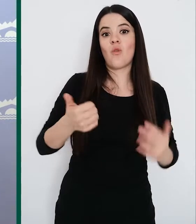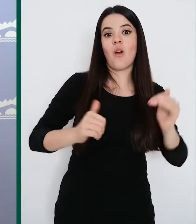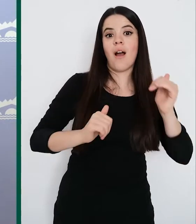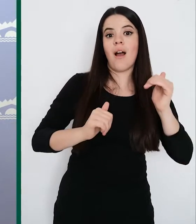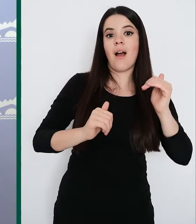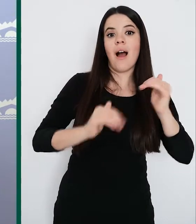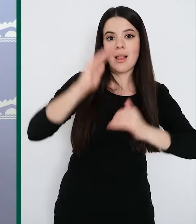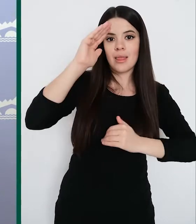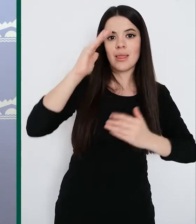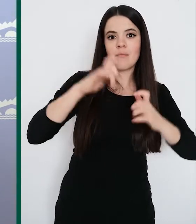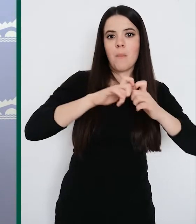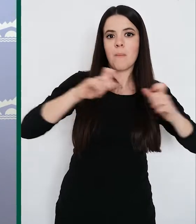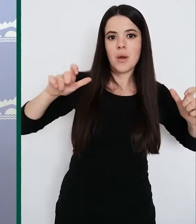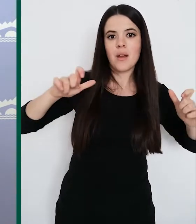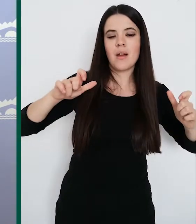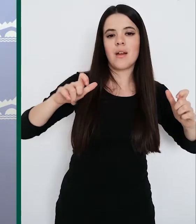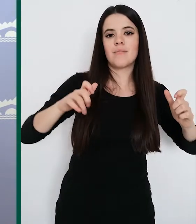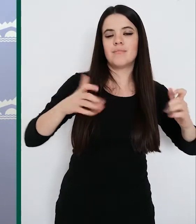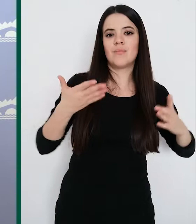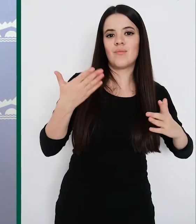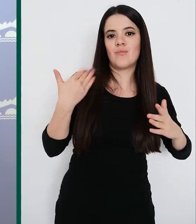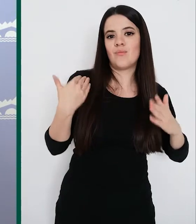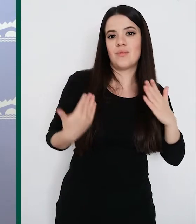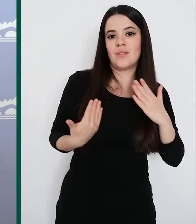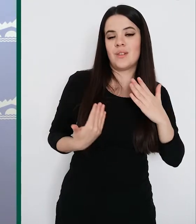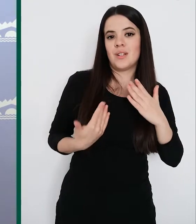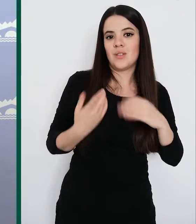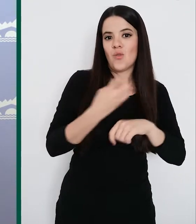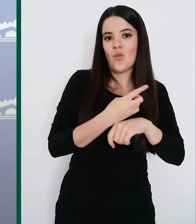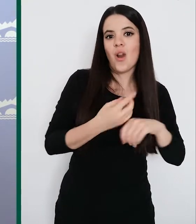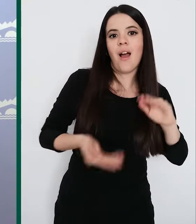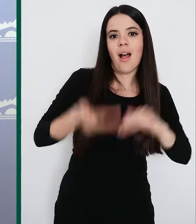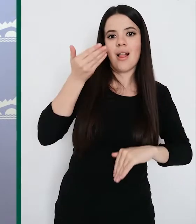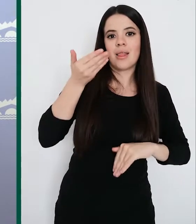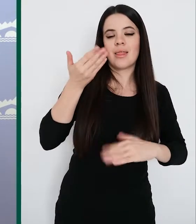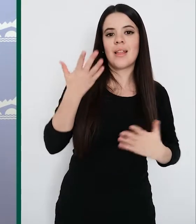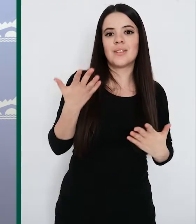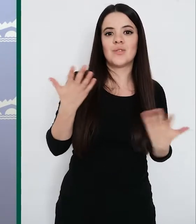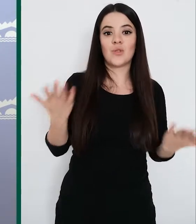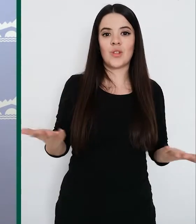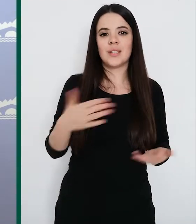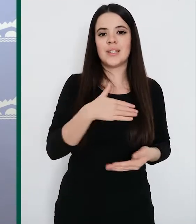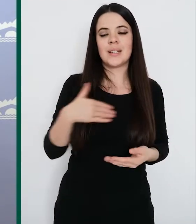se ha producido en las últimas horas en los hospitales de La Rioja, sí que les quería apuntar,